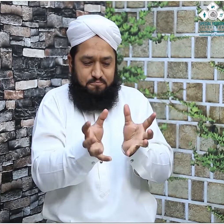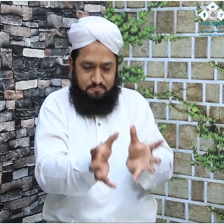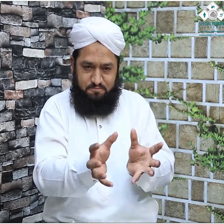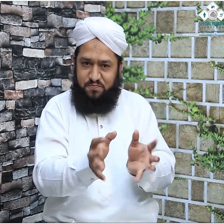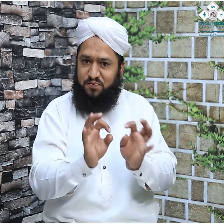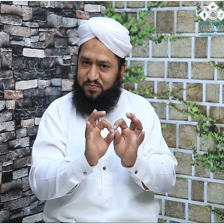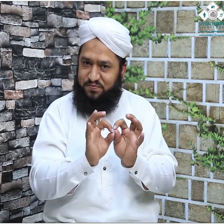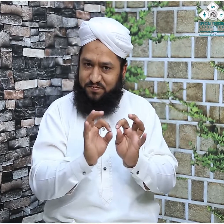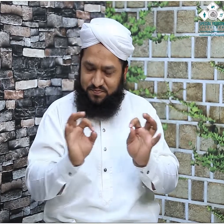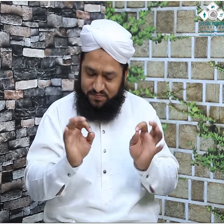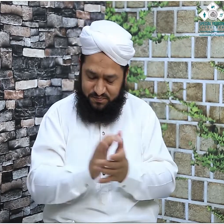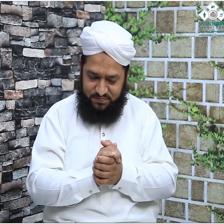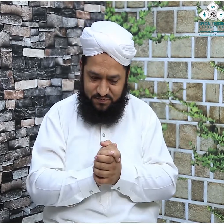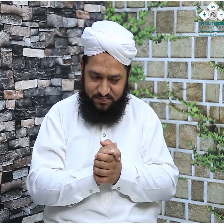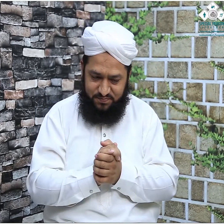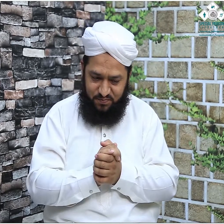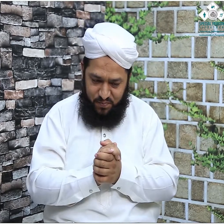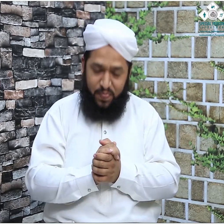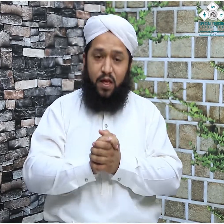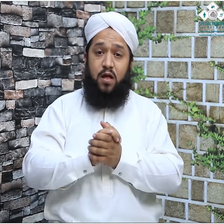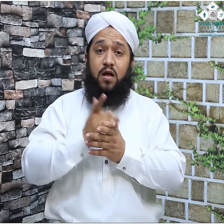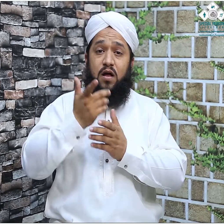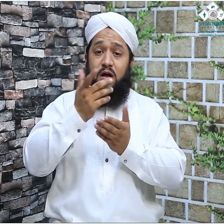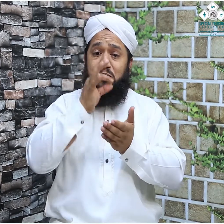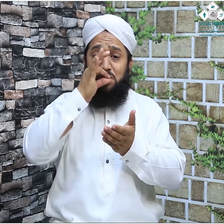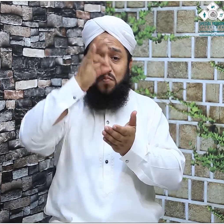تھا طوفانِ نو میں حضرت عادب علی صلی اللہ